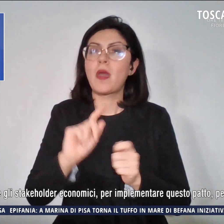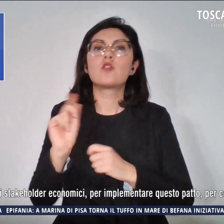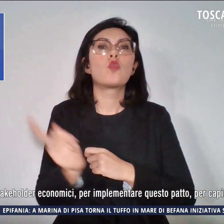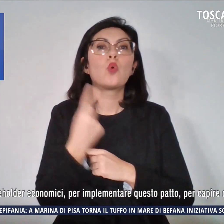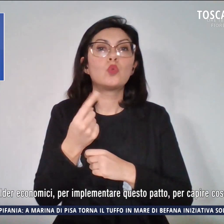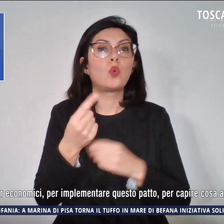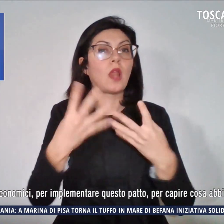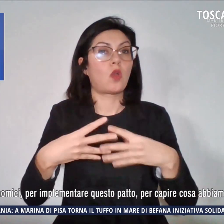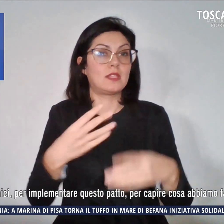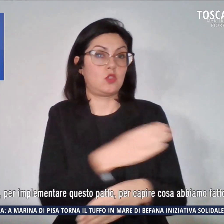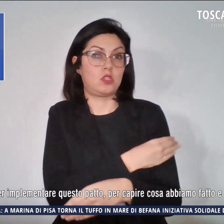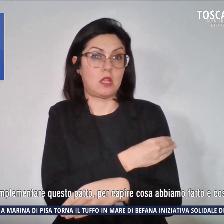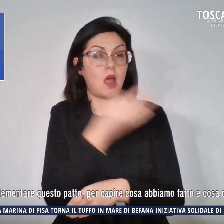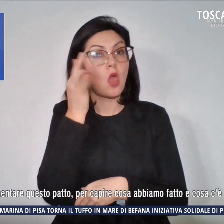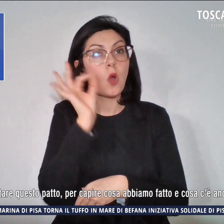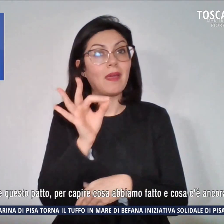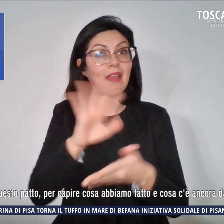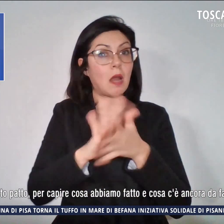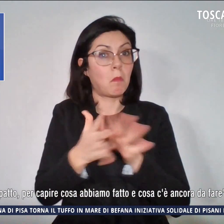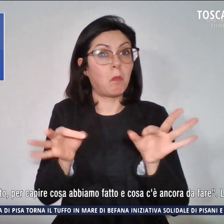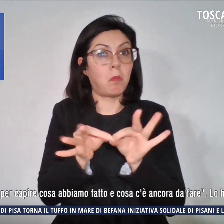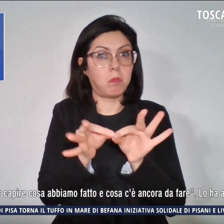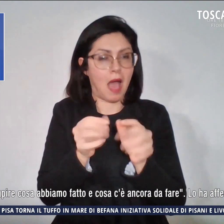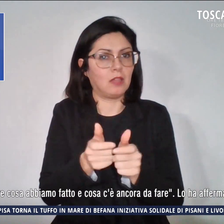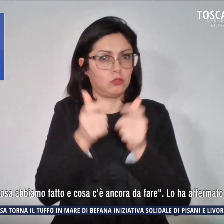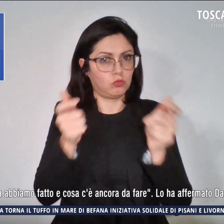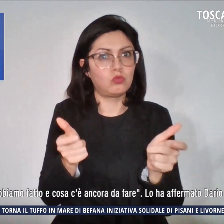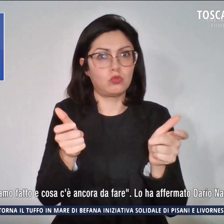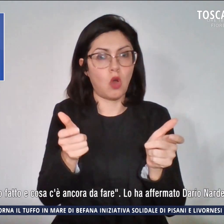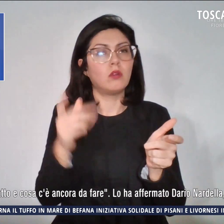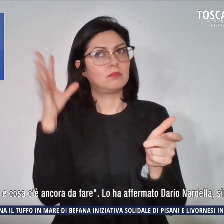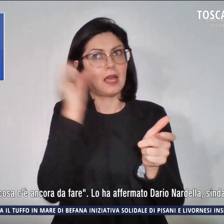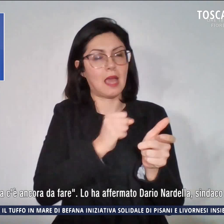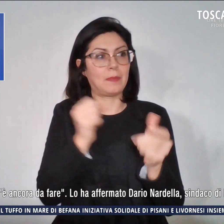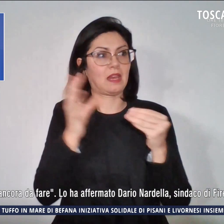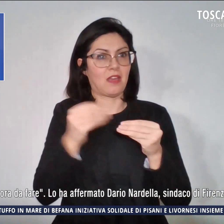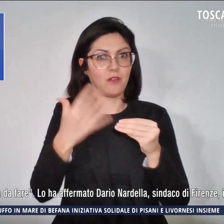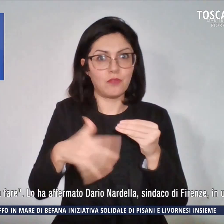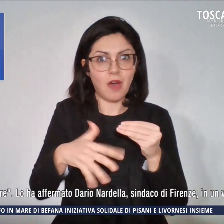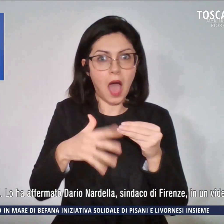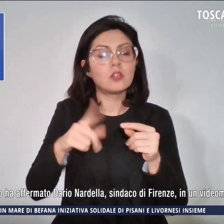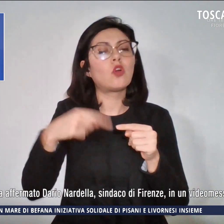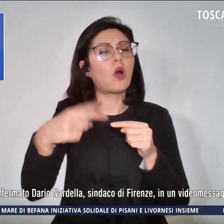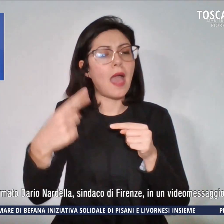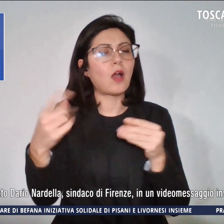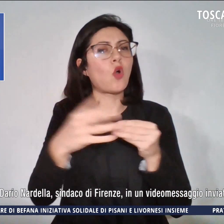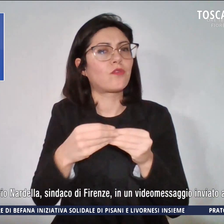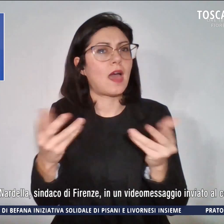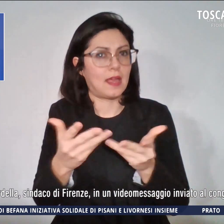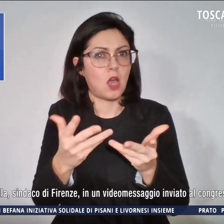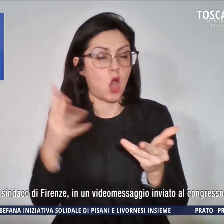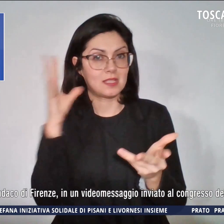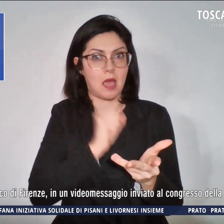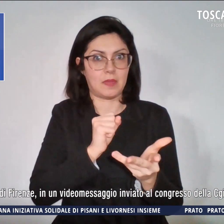implementare questo patto, per capire cosa abbiamo fatto e cosa c'è ancora da fare. Lo ha